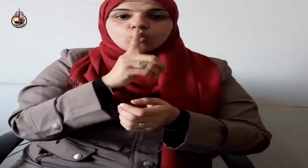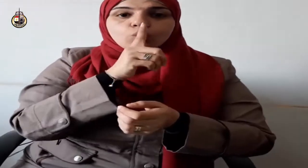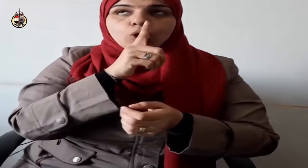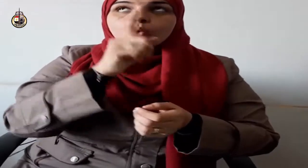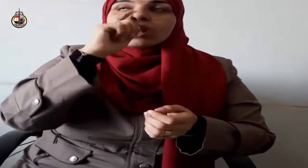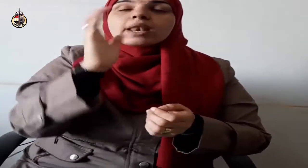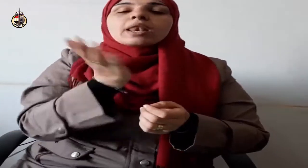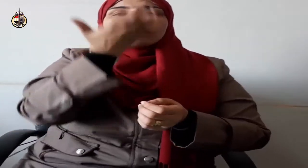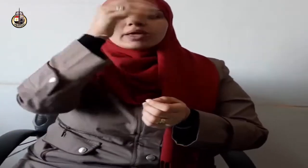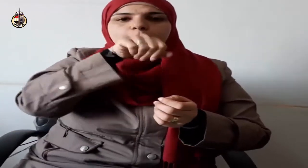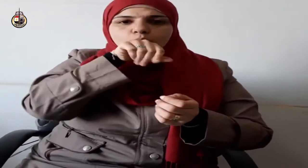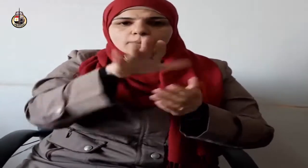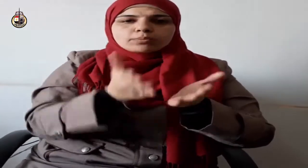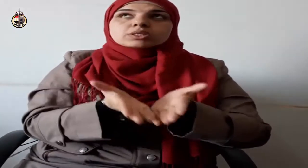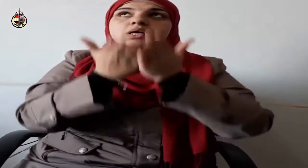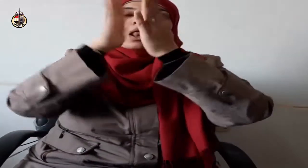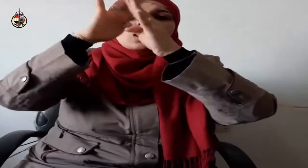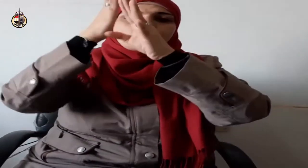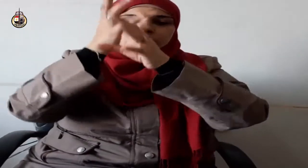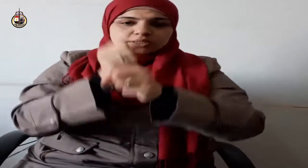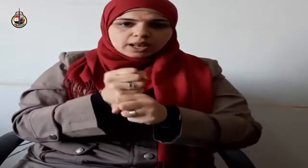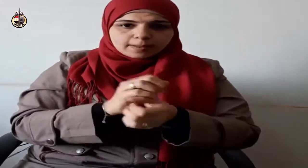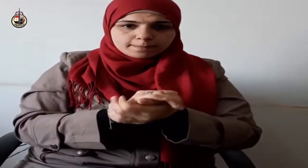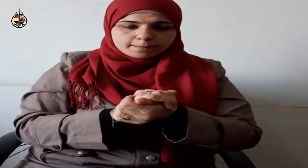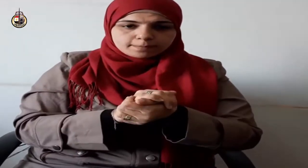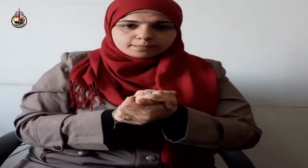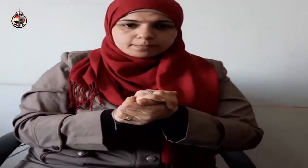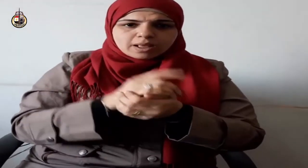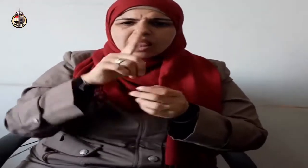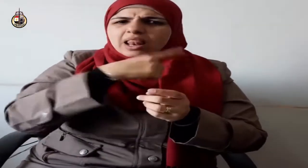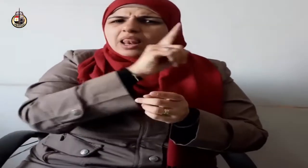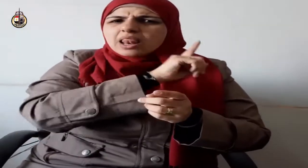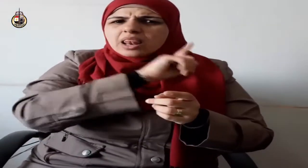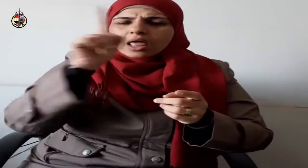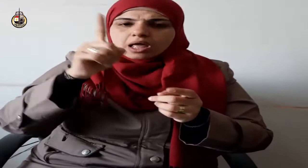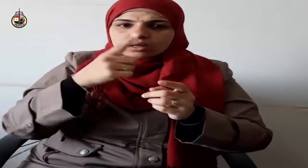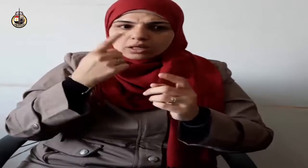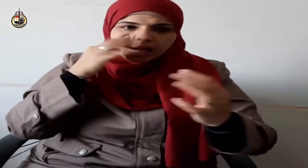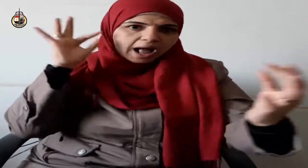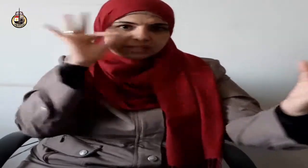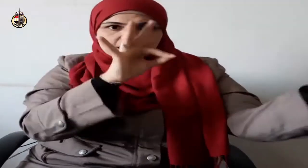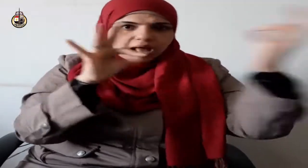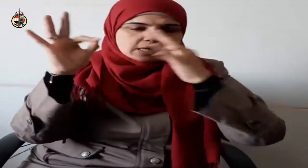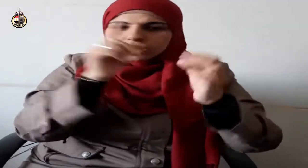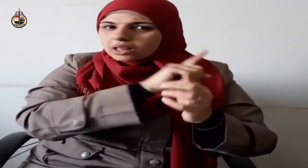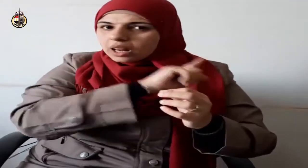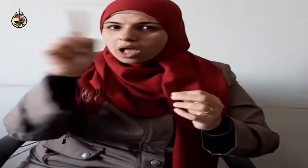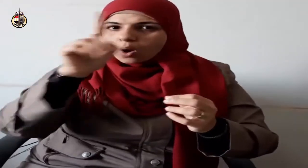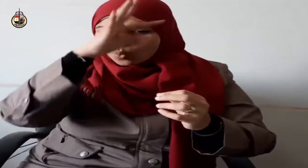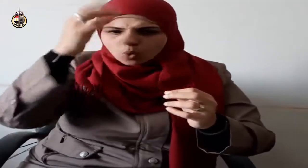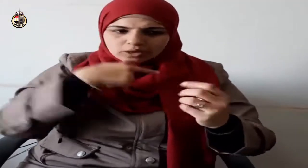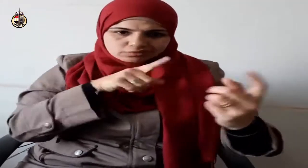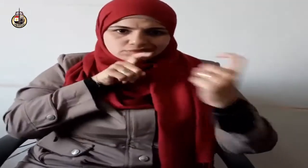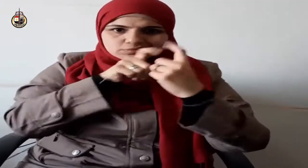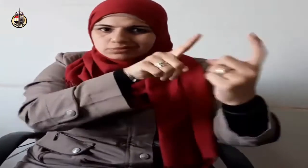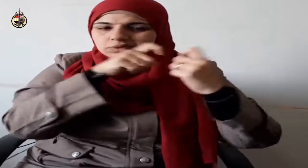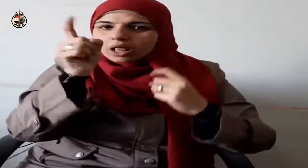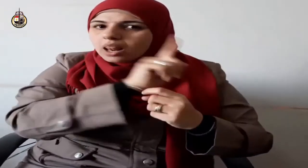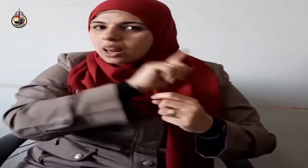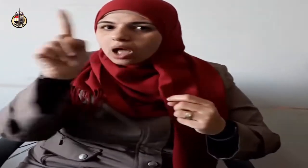الزكاة والموفون بعهدهم إذا عاهدوا والصابرين في البأساء